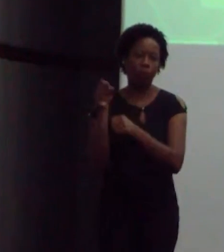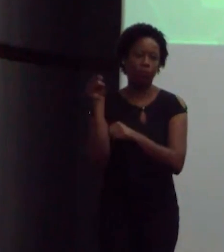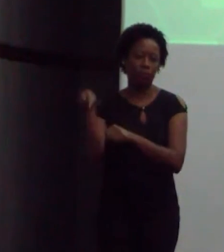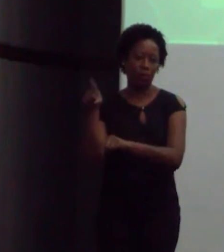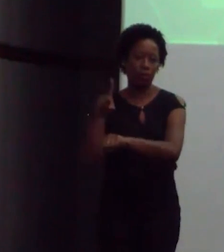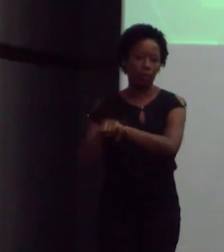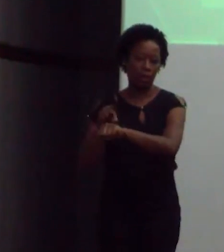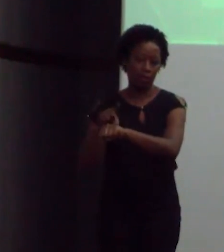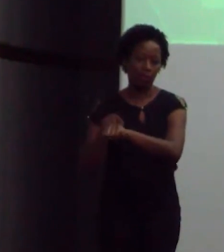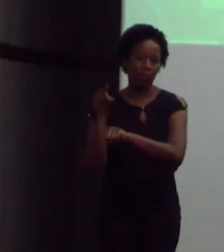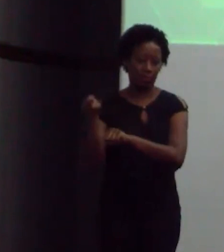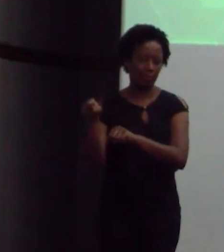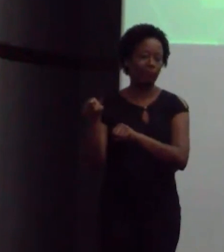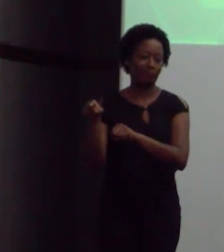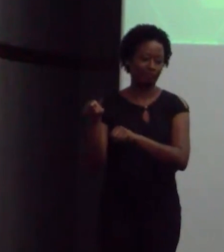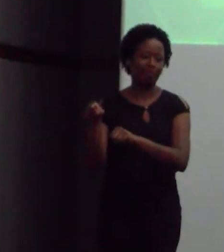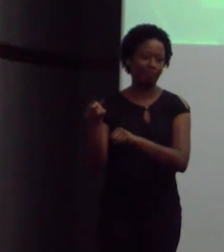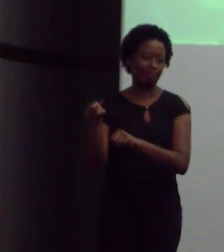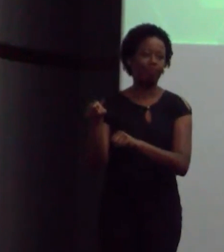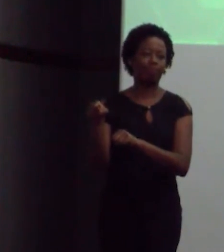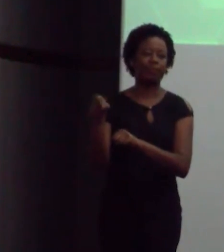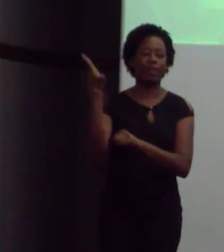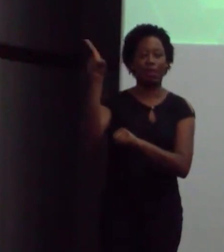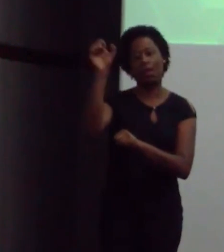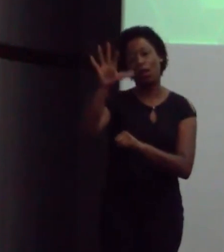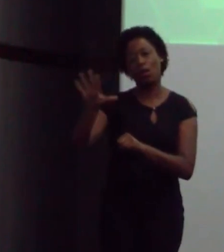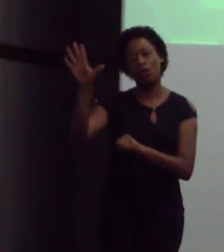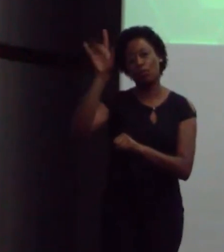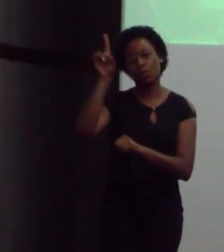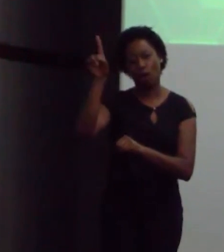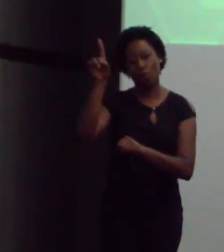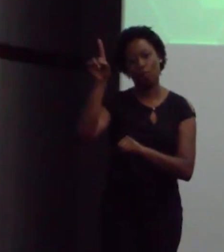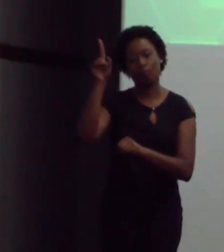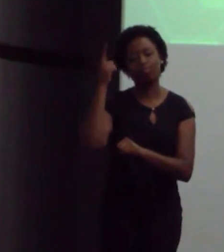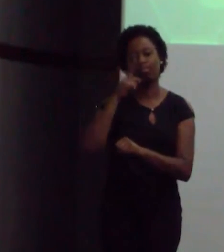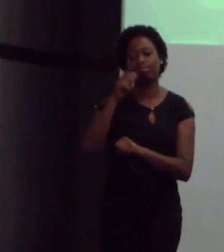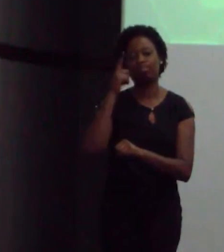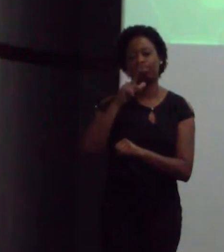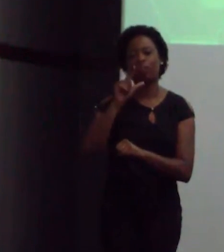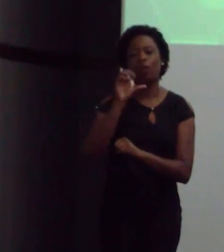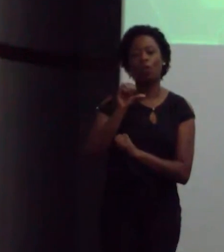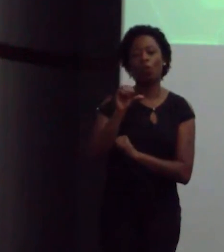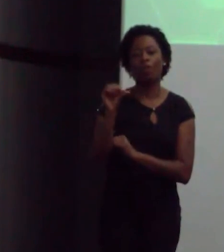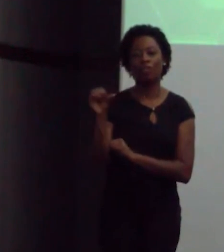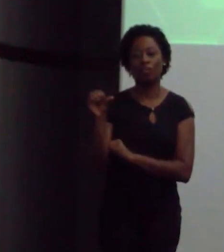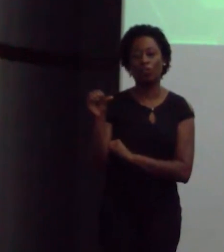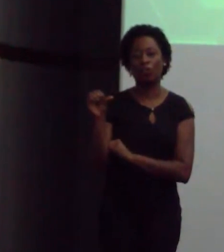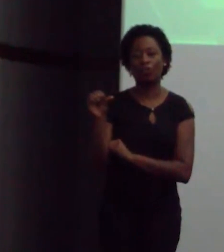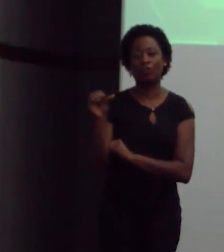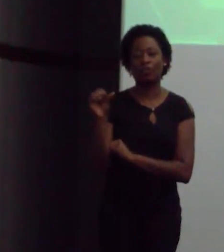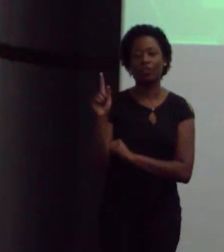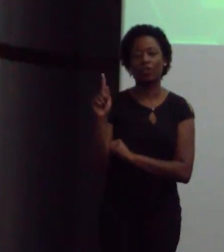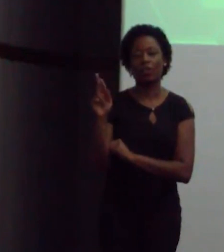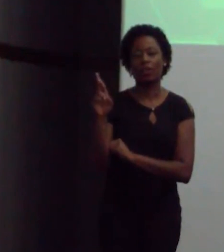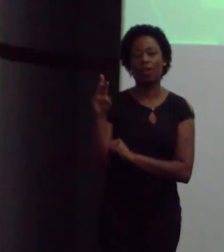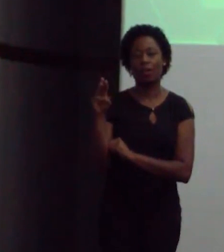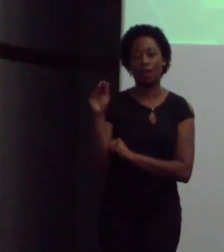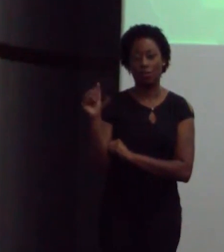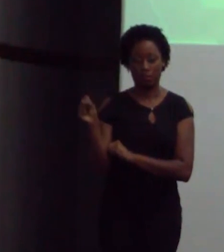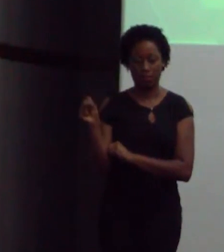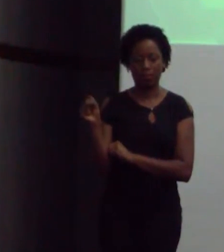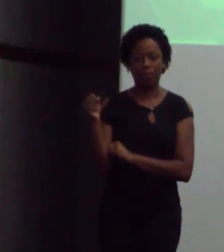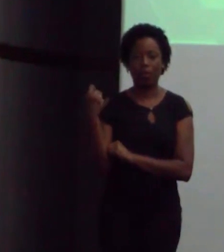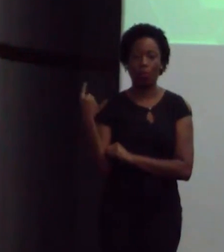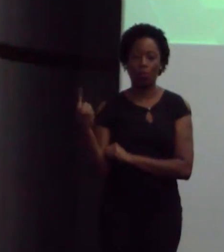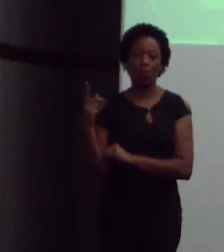elétrica da Europa, vai emitir 99 gramas por quilômetro